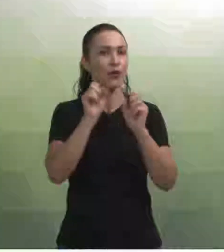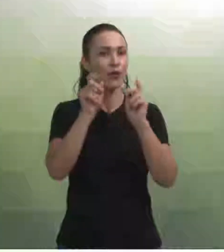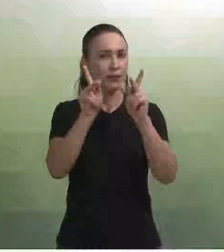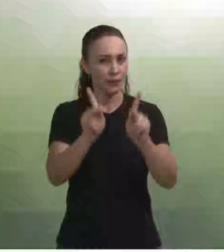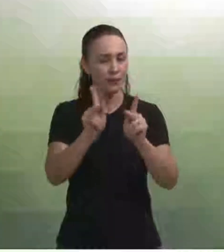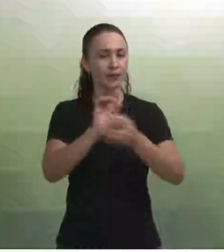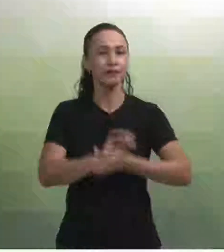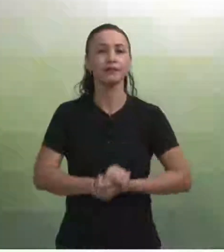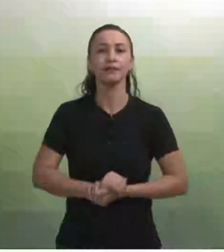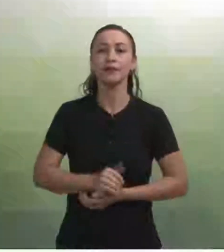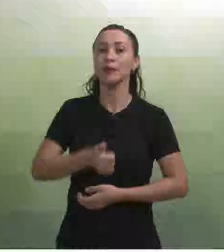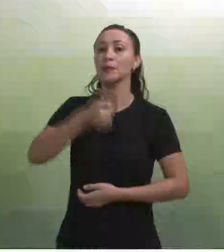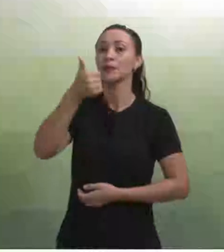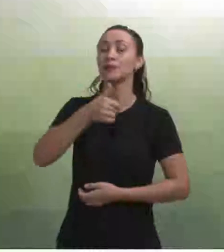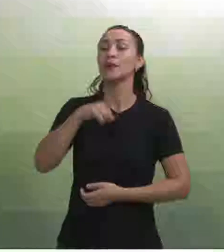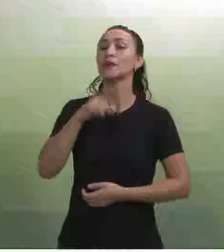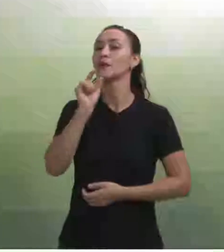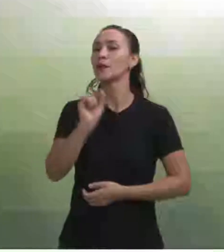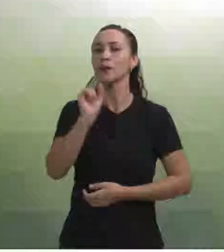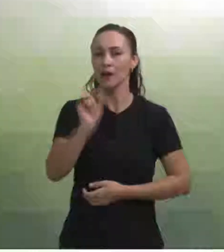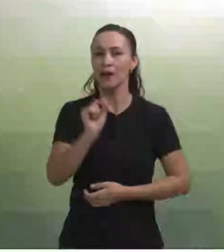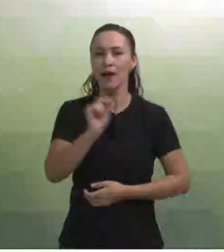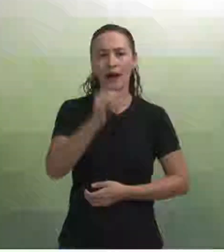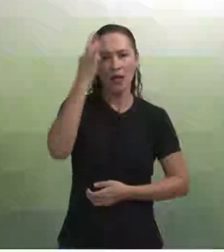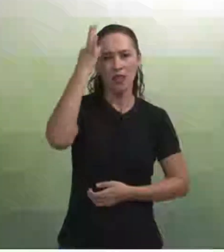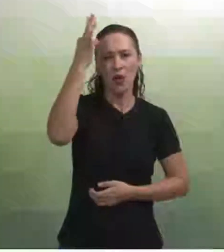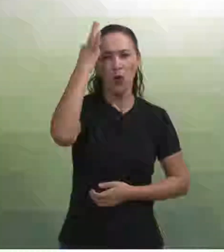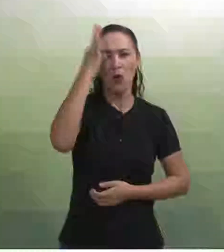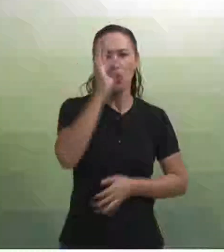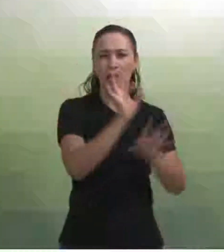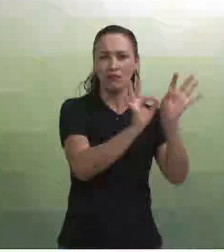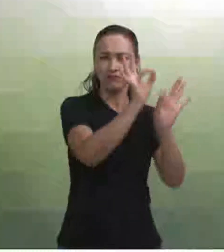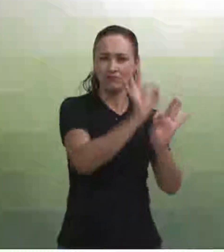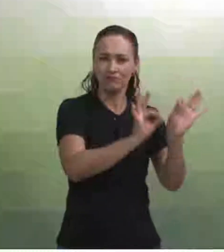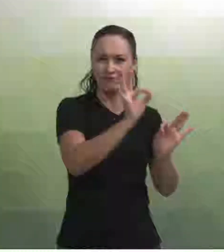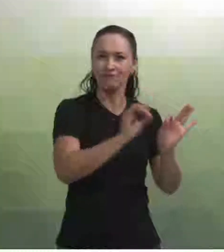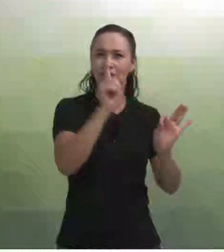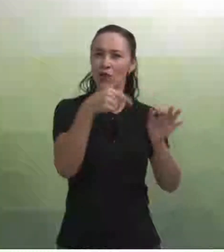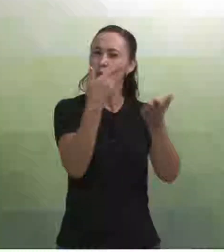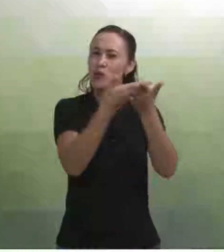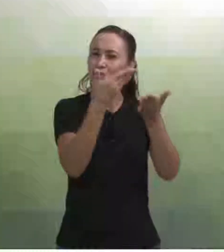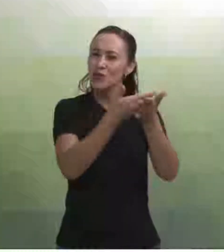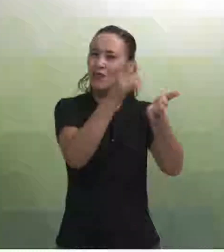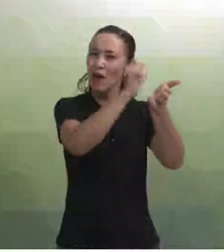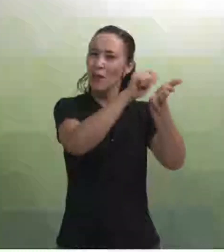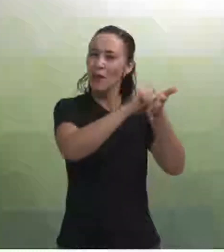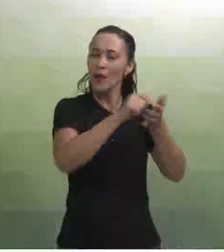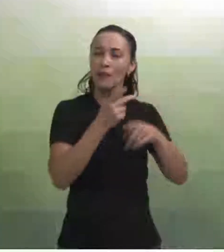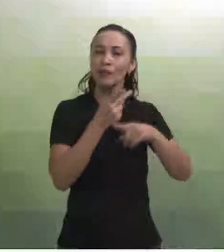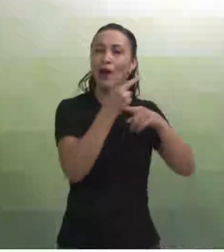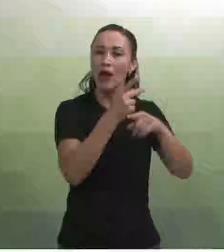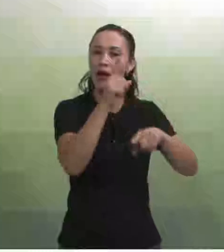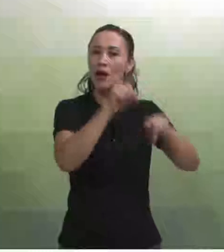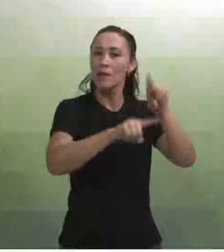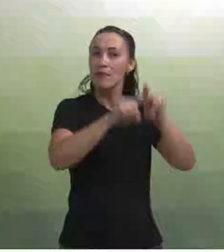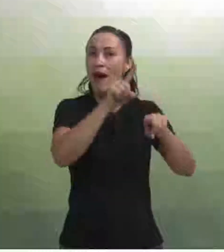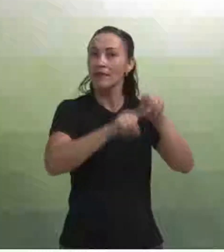Temos, primeiramente, o levantamento teórico. É aquele estudo que vocês vão fazer, procurar materiais que